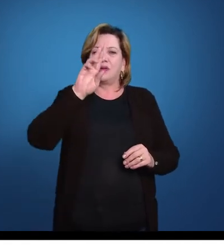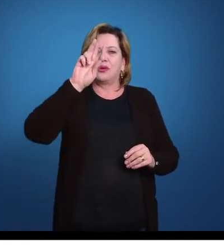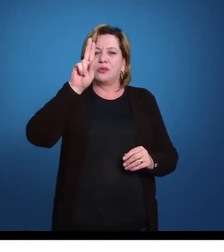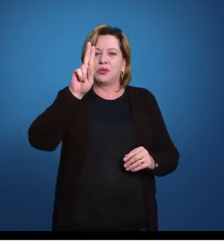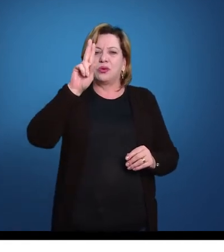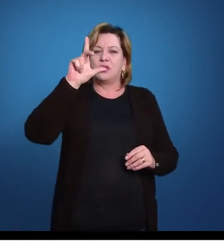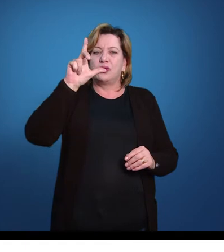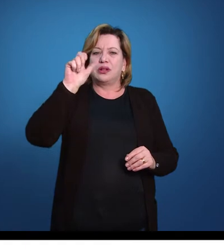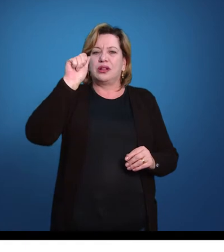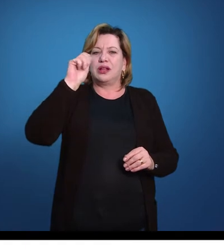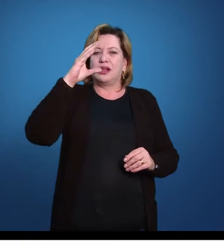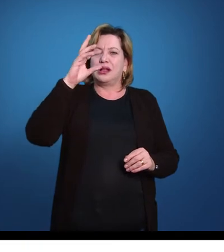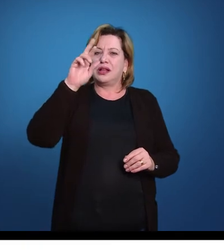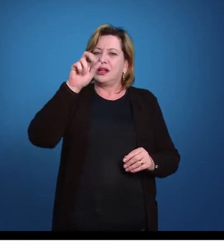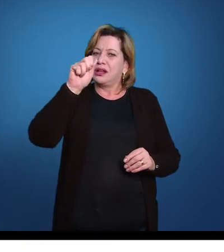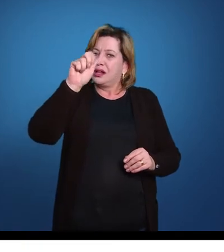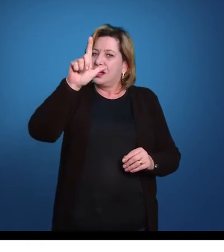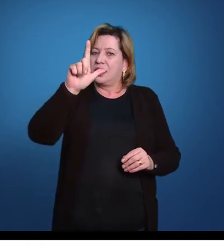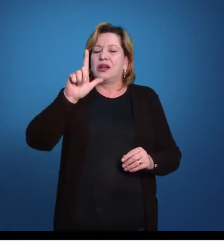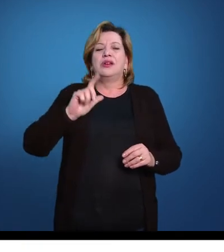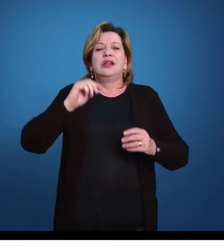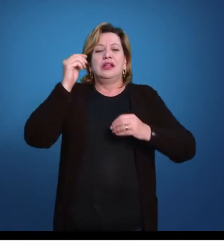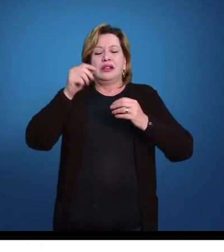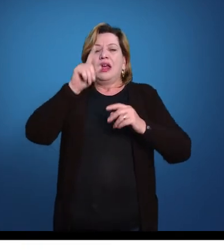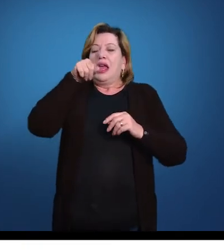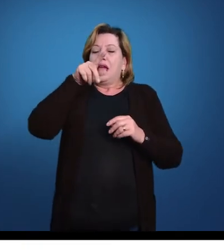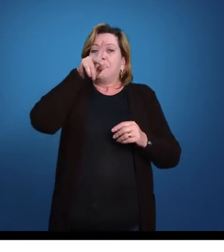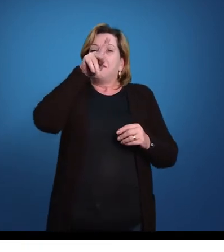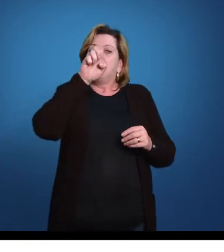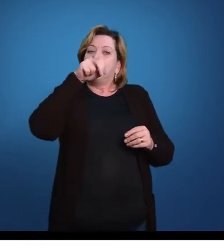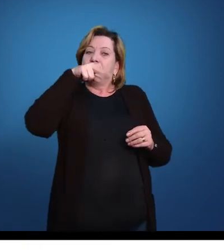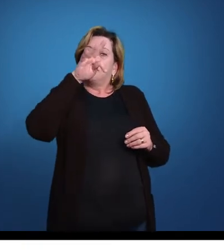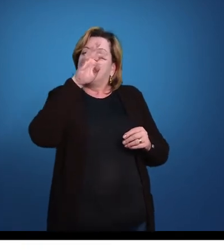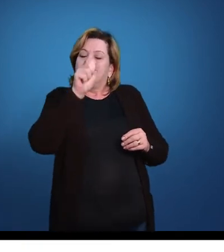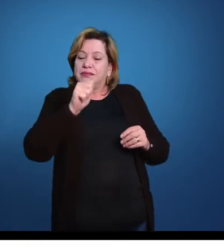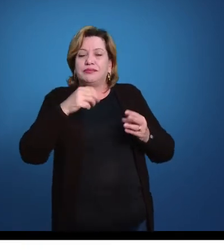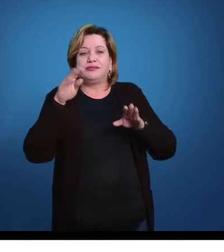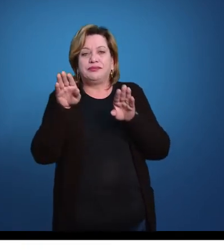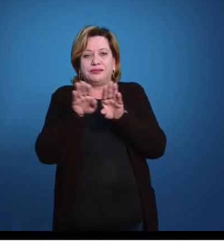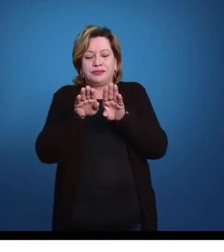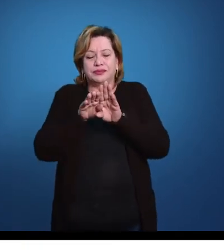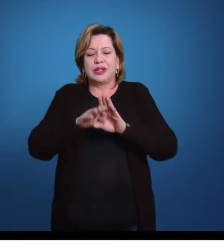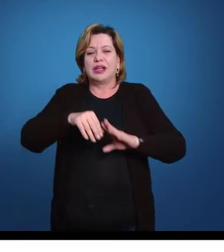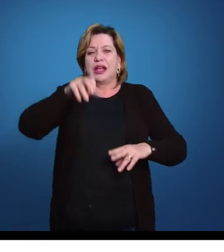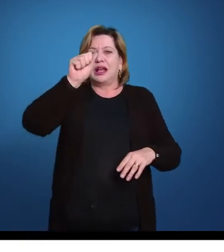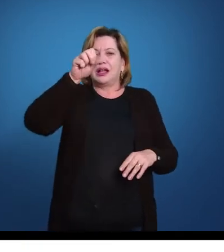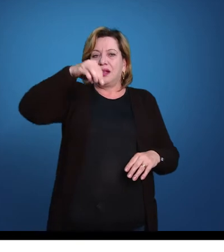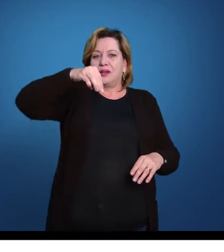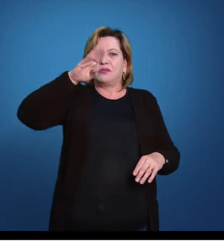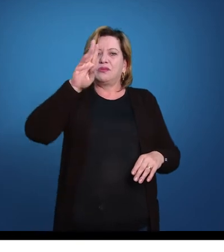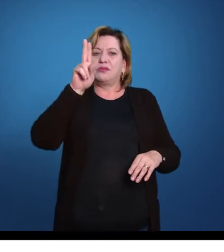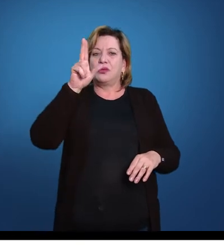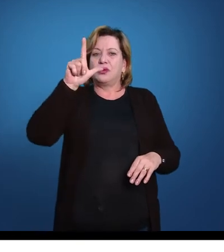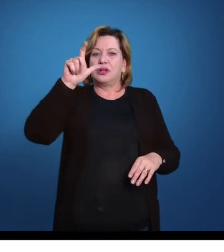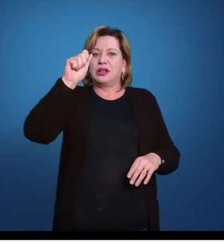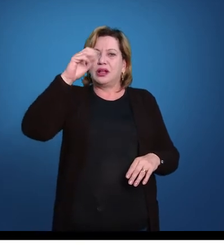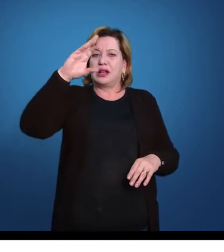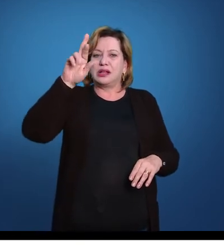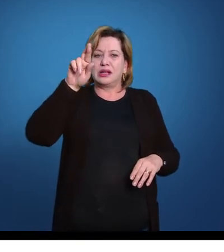equinodermos, a gente já falou, eles são pentarradiais, o sistema ambulacral aquífero então, ele tem outros nomes, às vezes ele chama de sistema